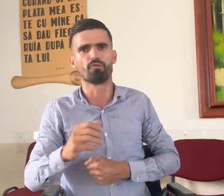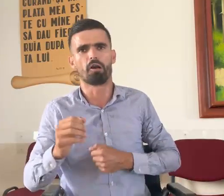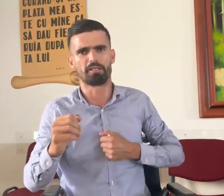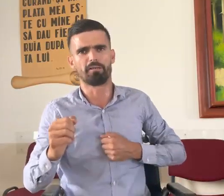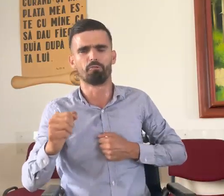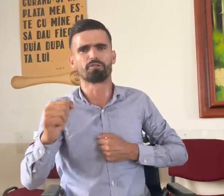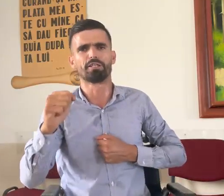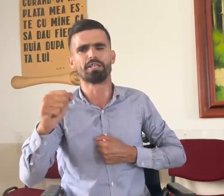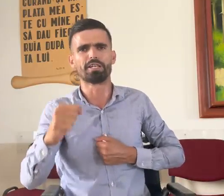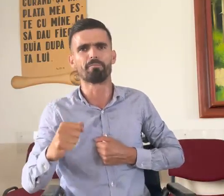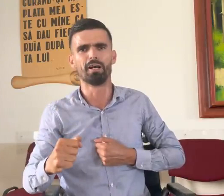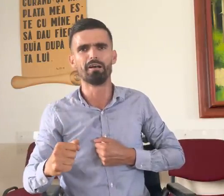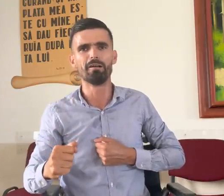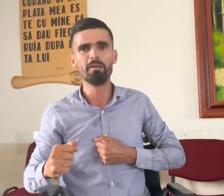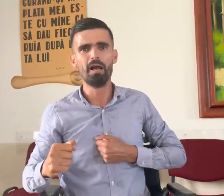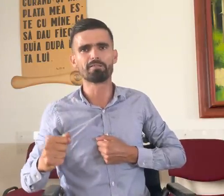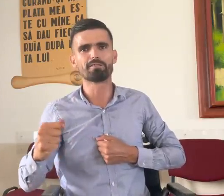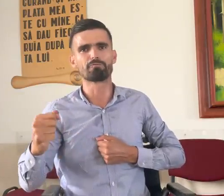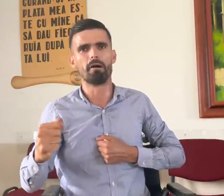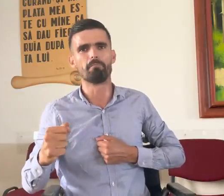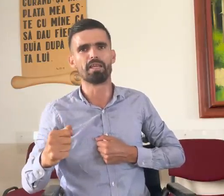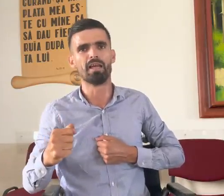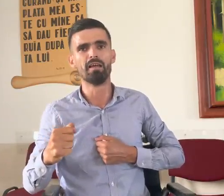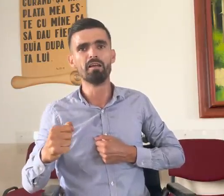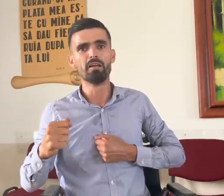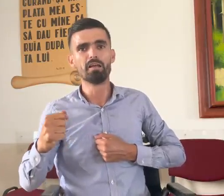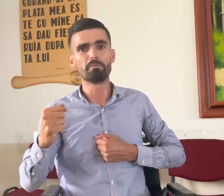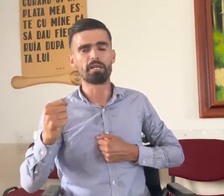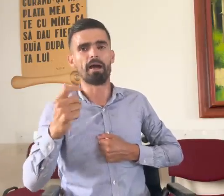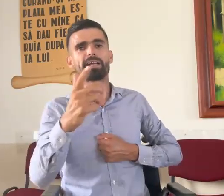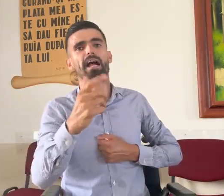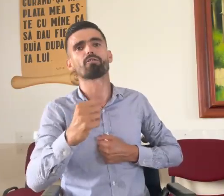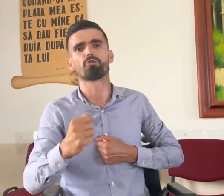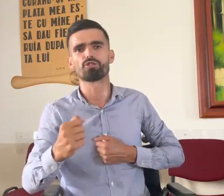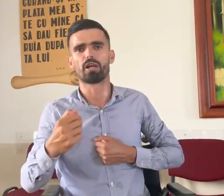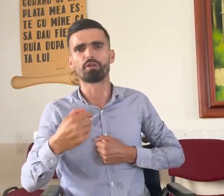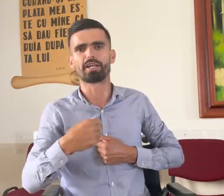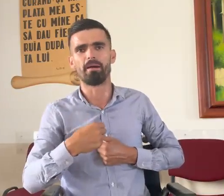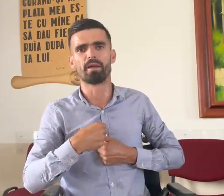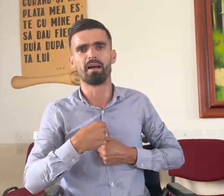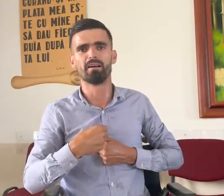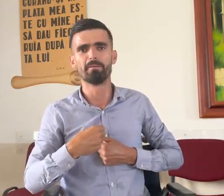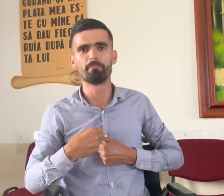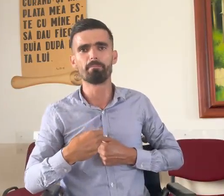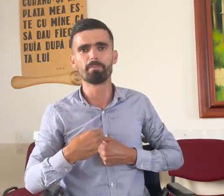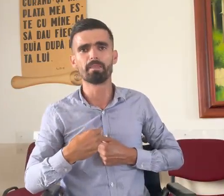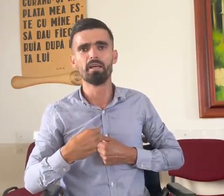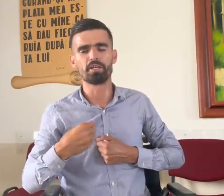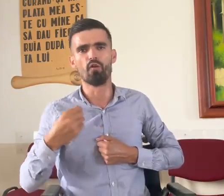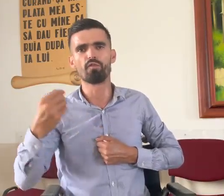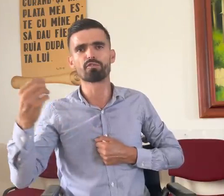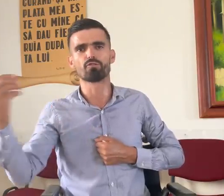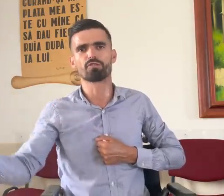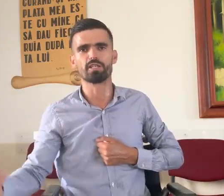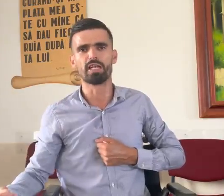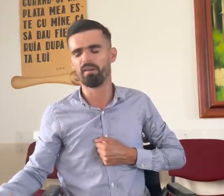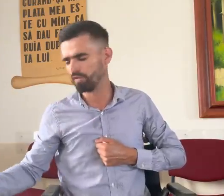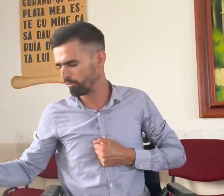foarte mult în inima. A zis Doamne, e mai grea crucea lui ca mea. Eu învăd soția, învăd